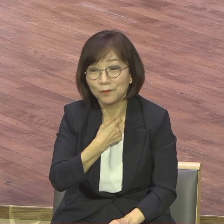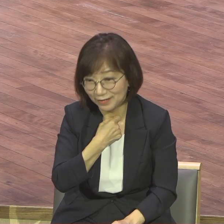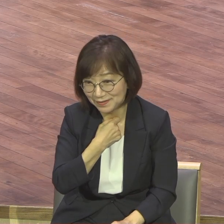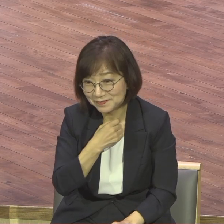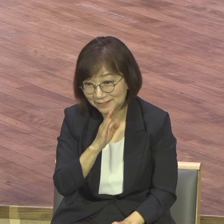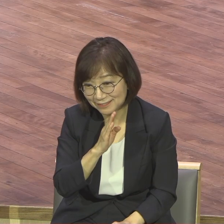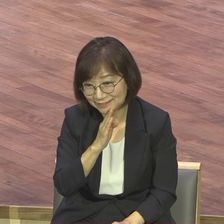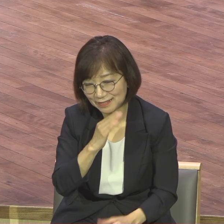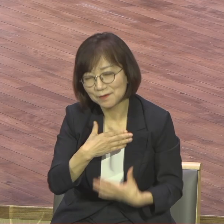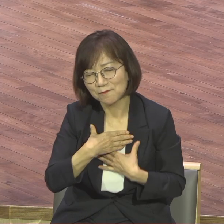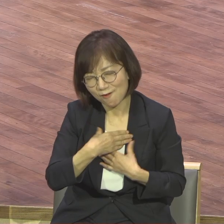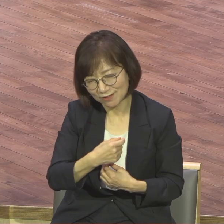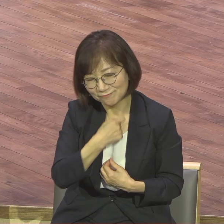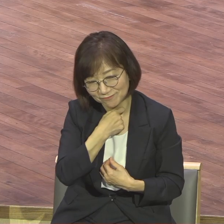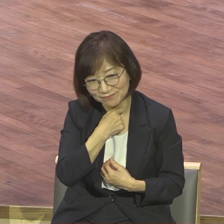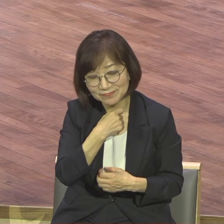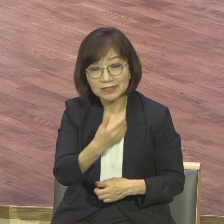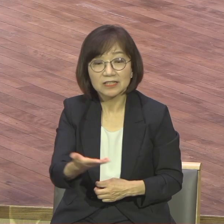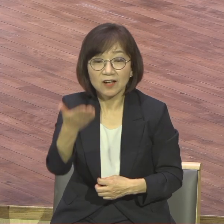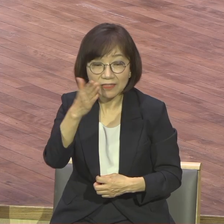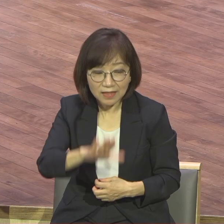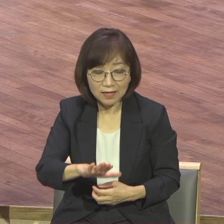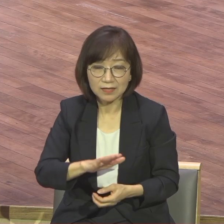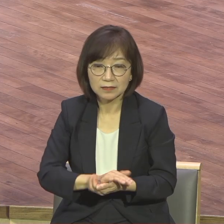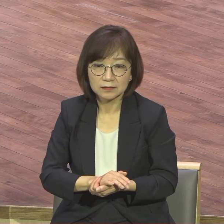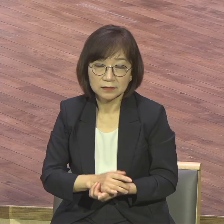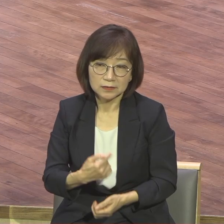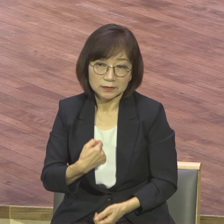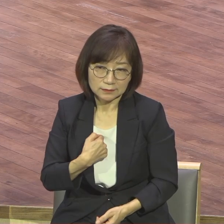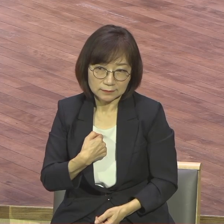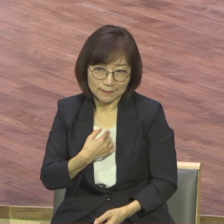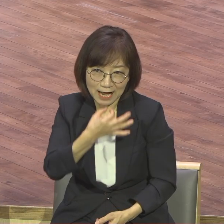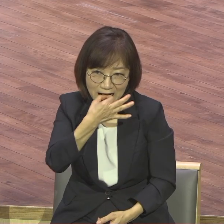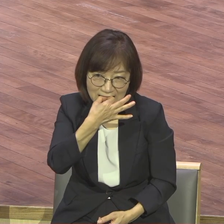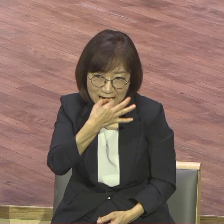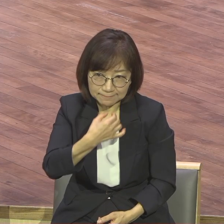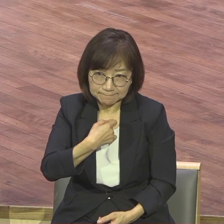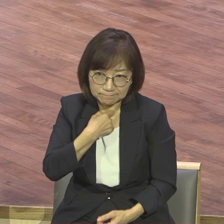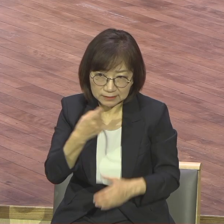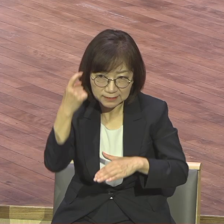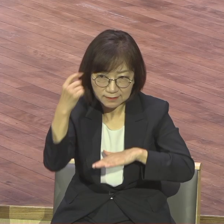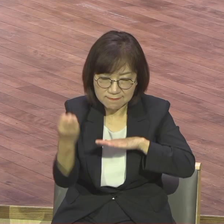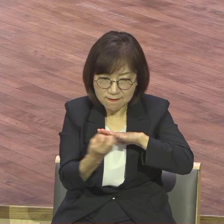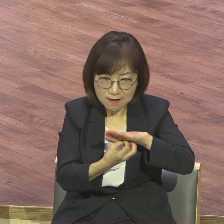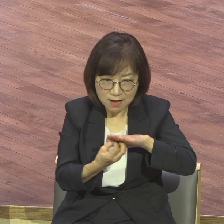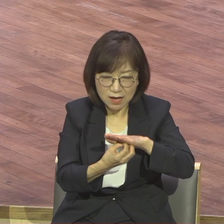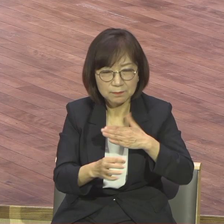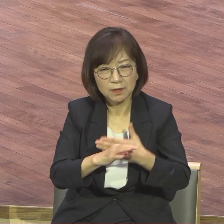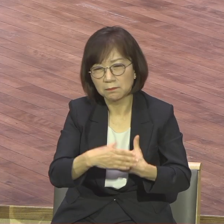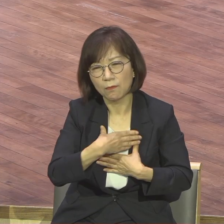나 중심이 되면 절대 평안이 없습니다 심지어 교회에 갈 수도 평안이 없어요